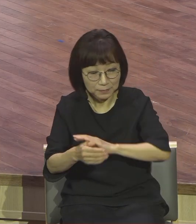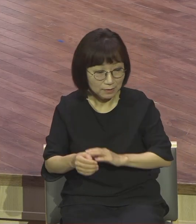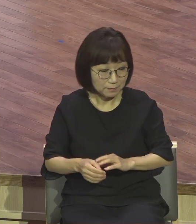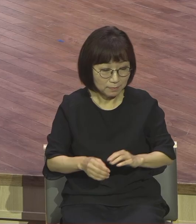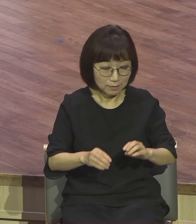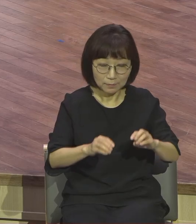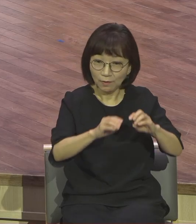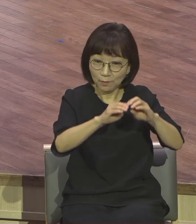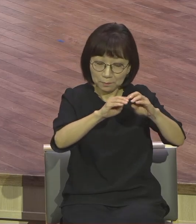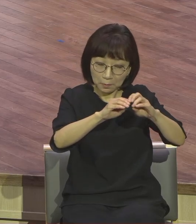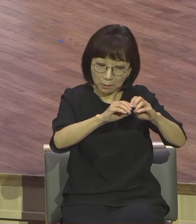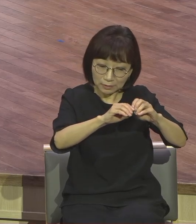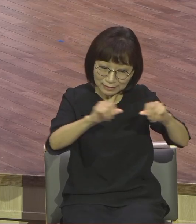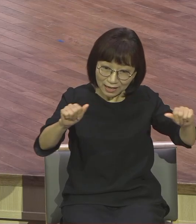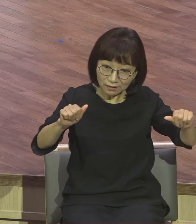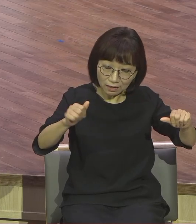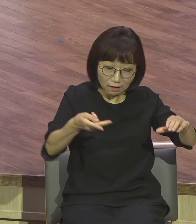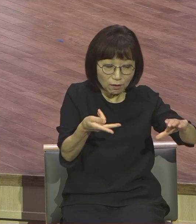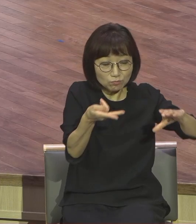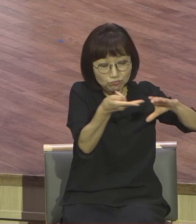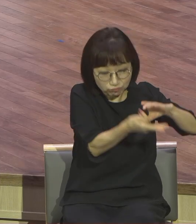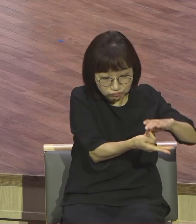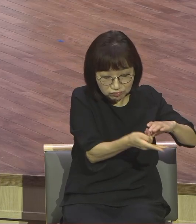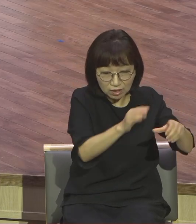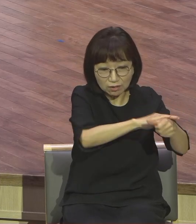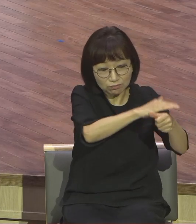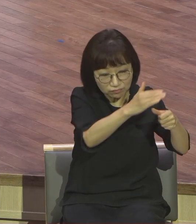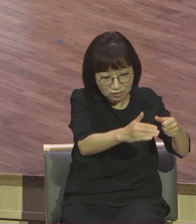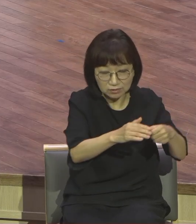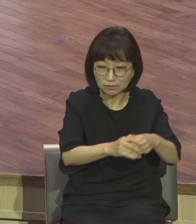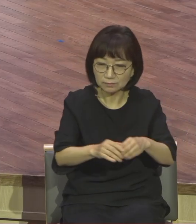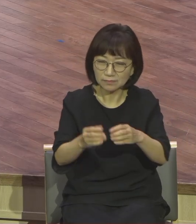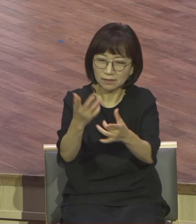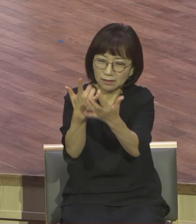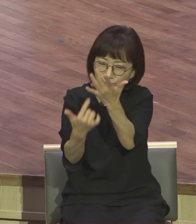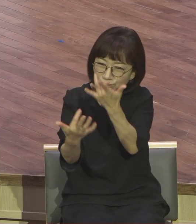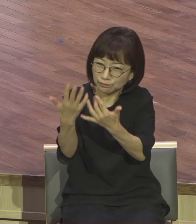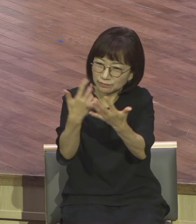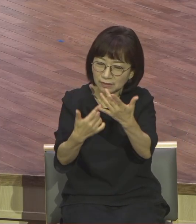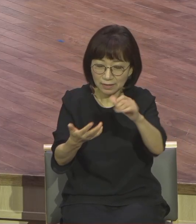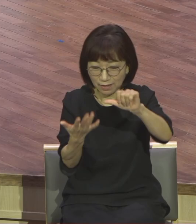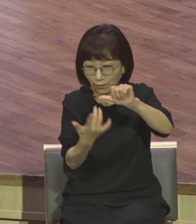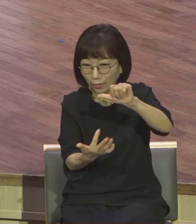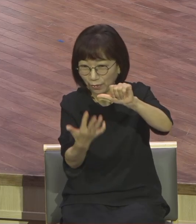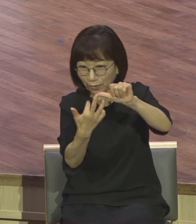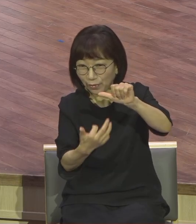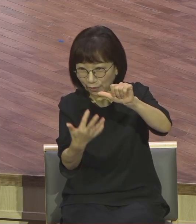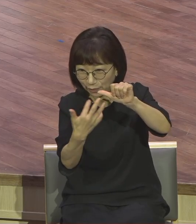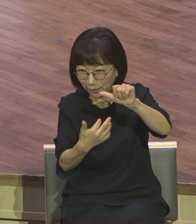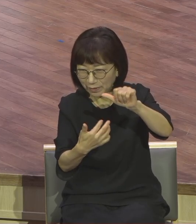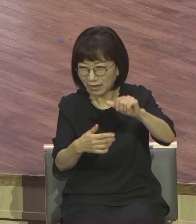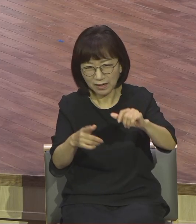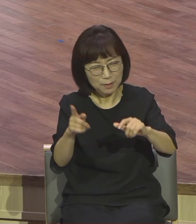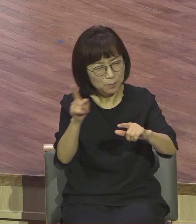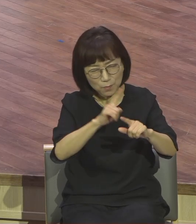화장한거나 다 없어지잖아요 흘기로 돌아가는데 먼지로 다 돌아가는데 먼지 티끌이에요 티끌 우리는 나중에 육체를